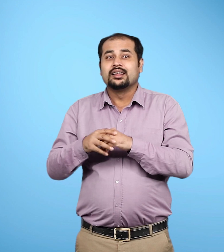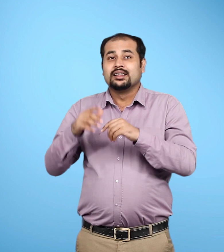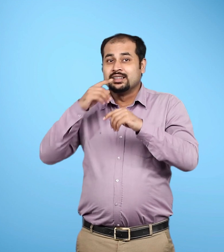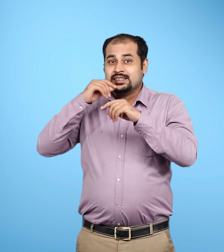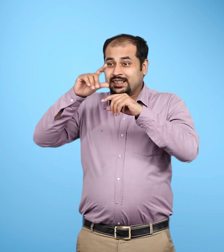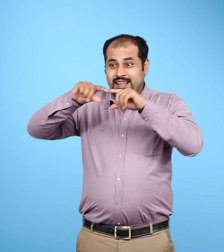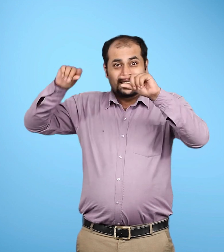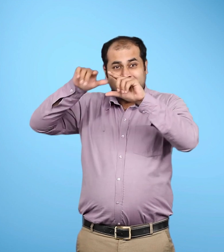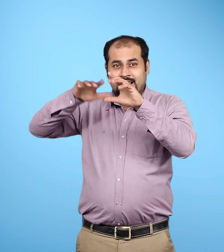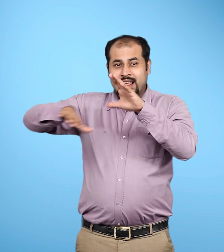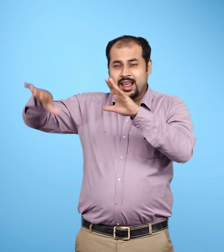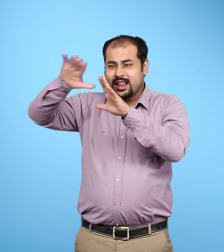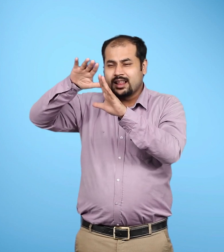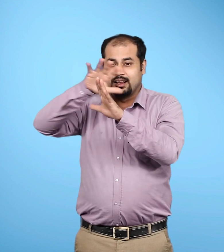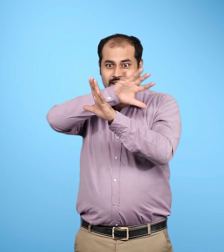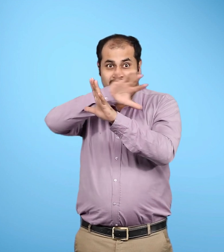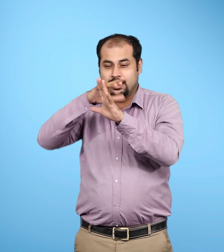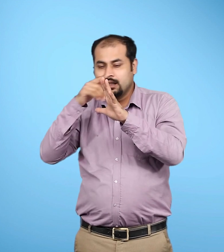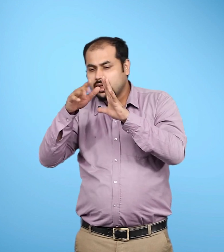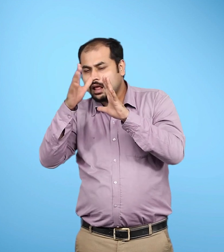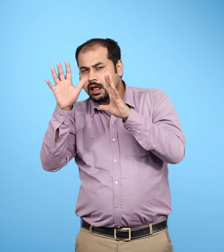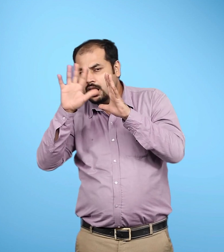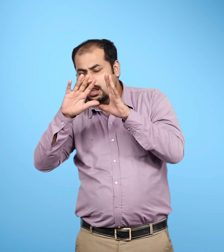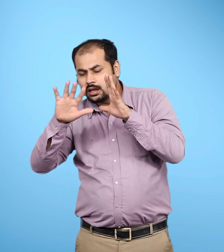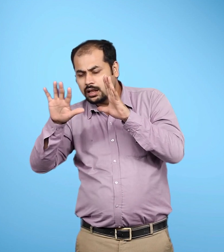जो चंद्रमा की सतह पर चाया बनाते हैं